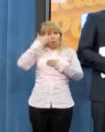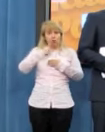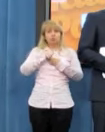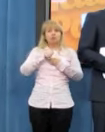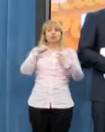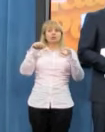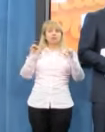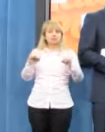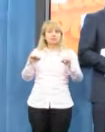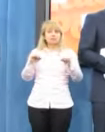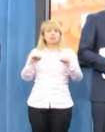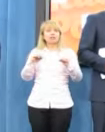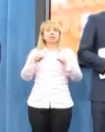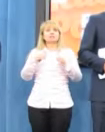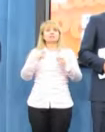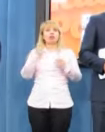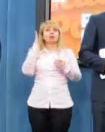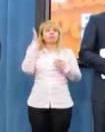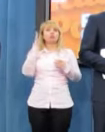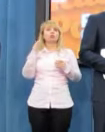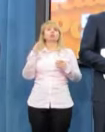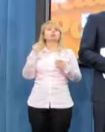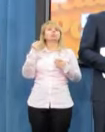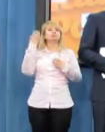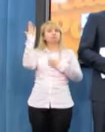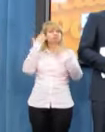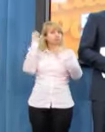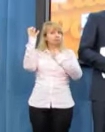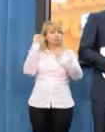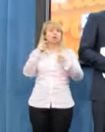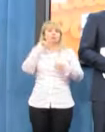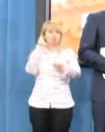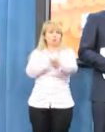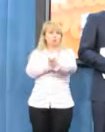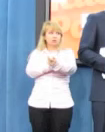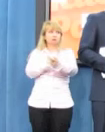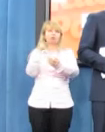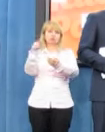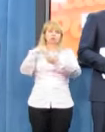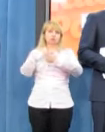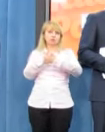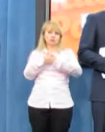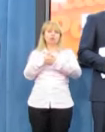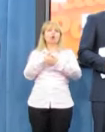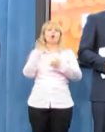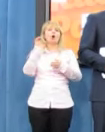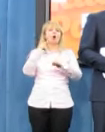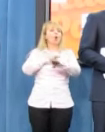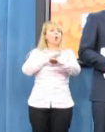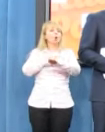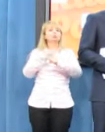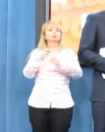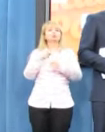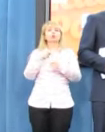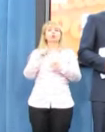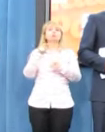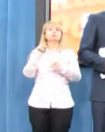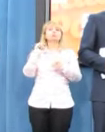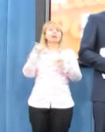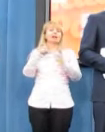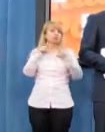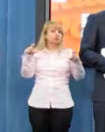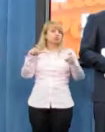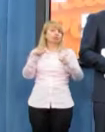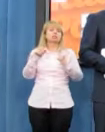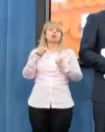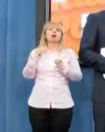w trakcie przesłuchań w prokuraturze potwierdzą, o której godzinie, w jakim czasie i na